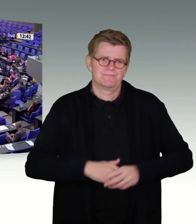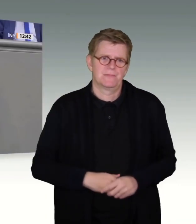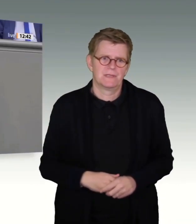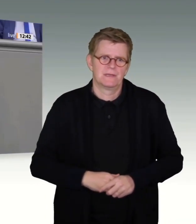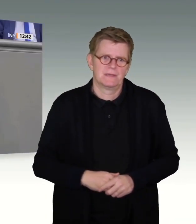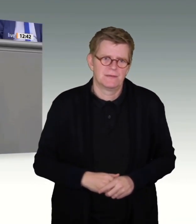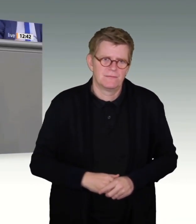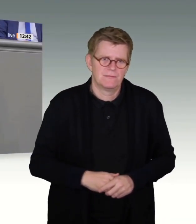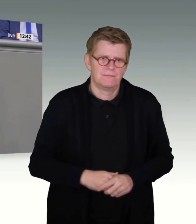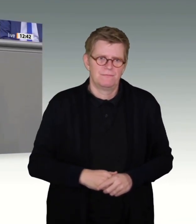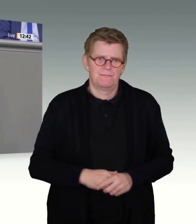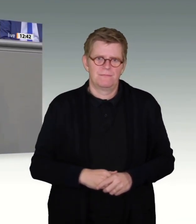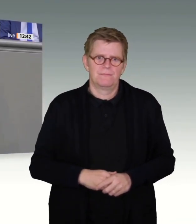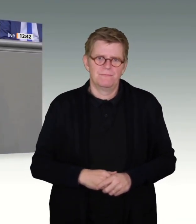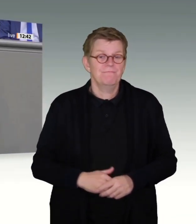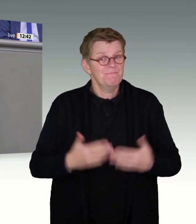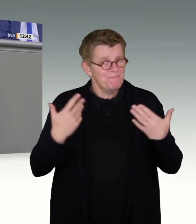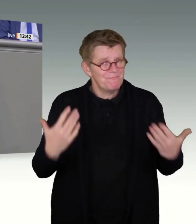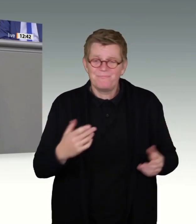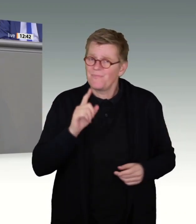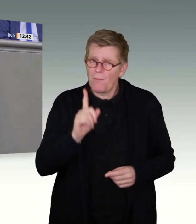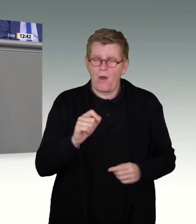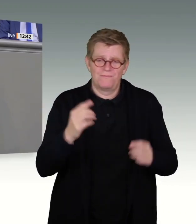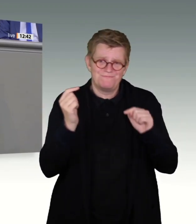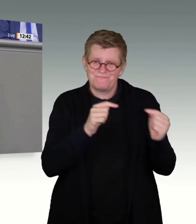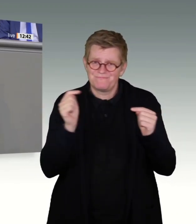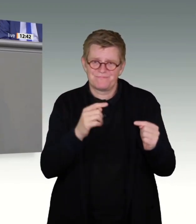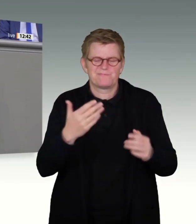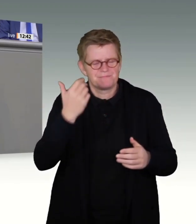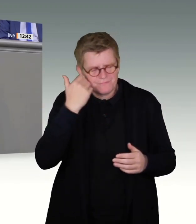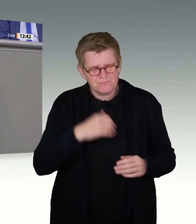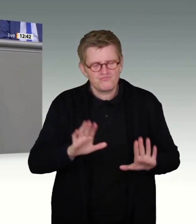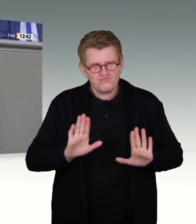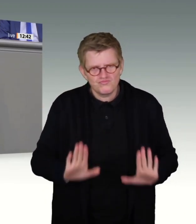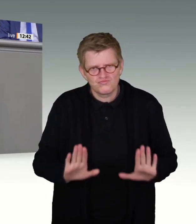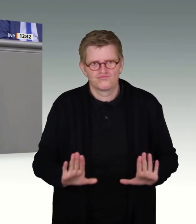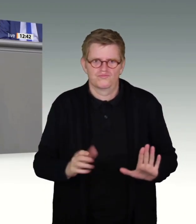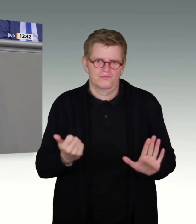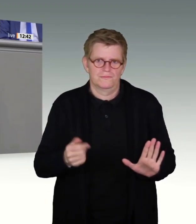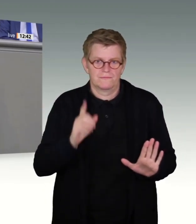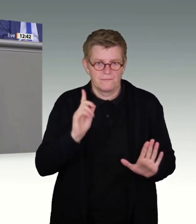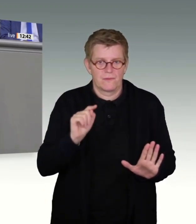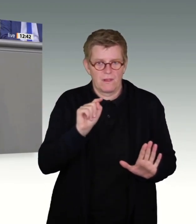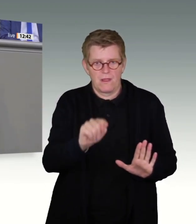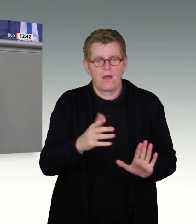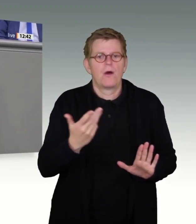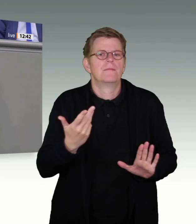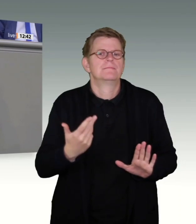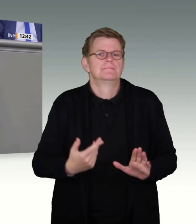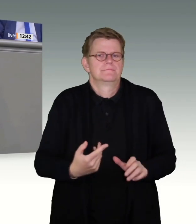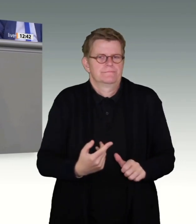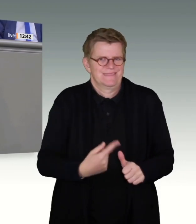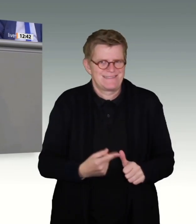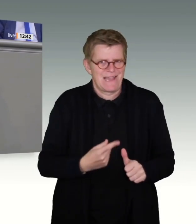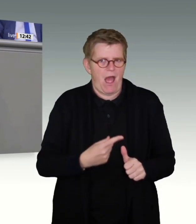Aber um in dieser Debatte auch wirklich sachlich zu bleiben, lohnt sich auch ein Blick auf die Zahlen. Betonen möchte ich dabei, dass